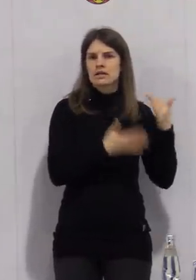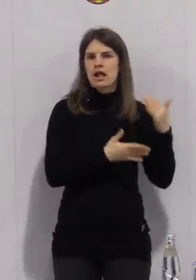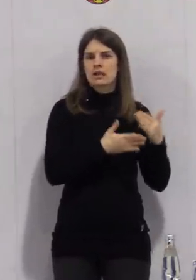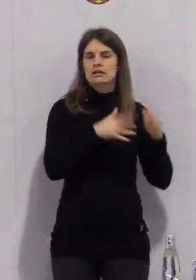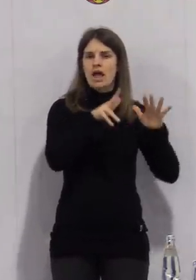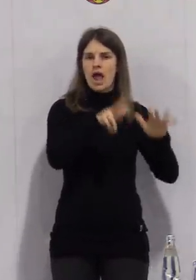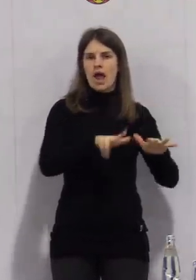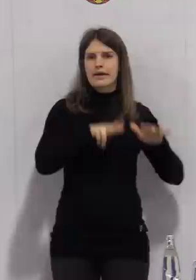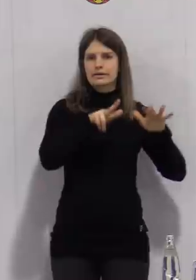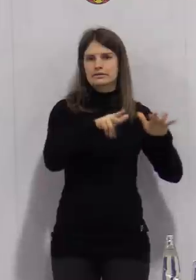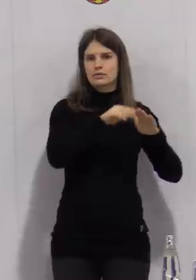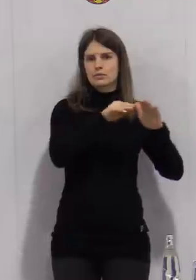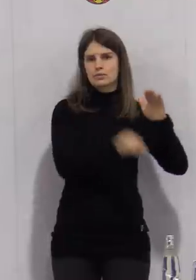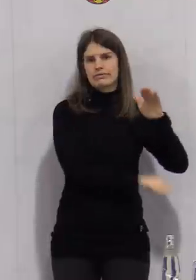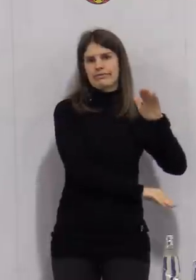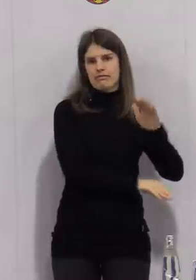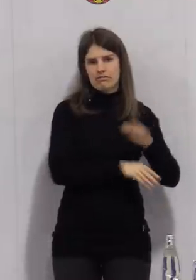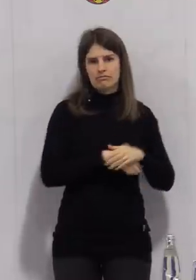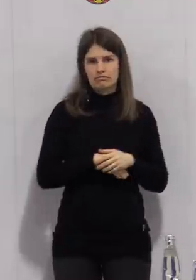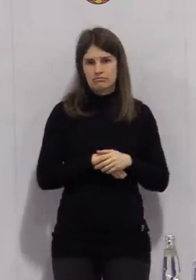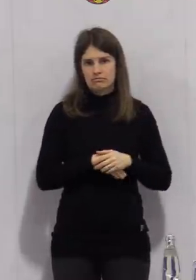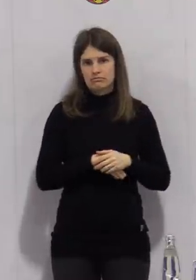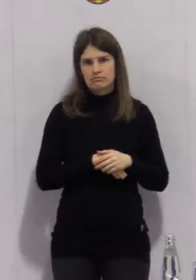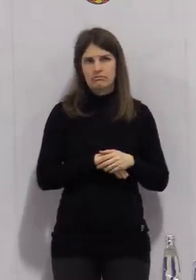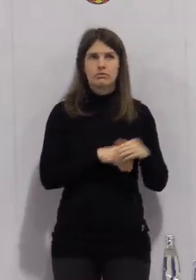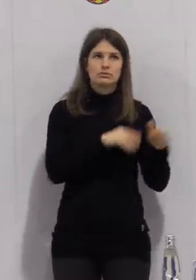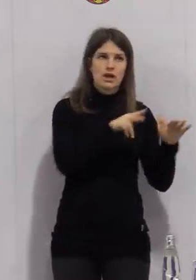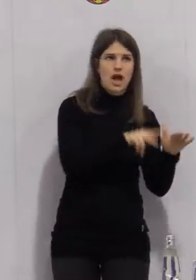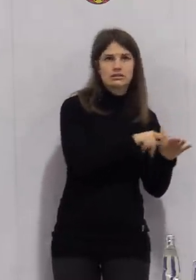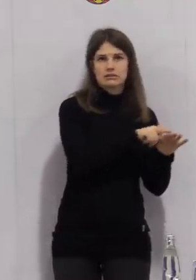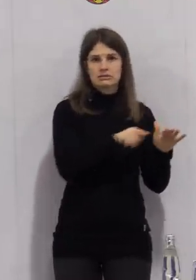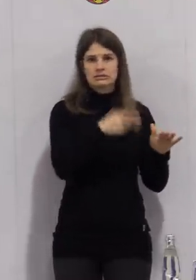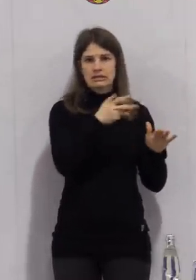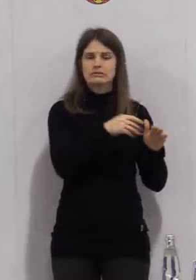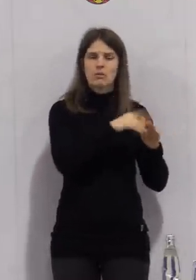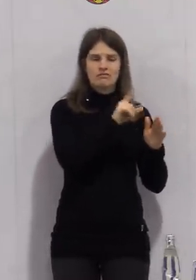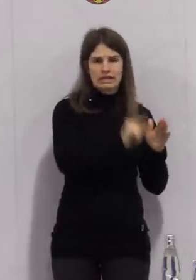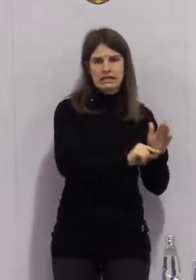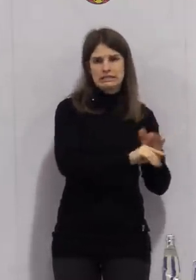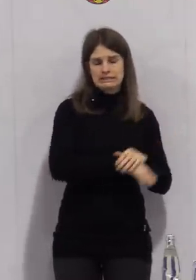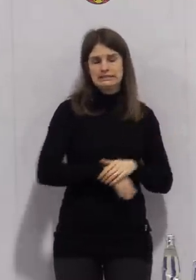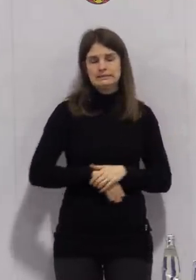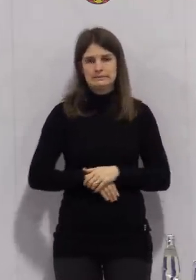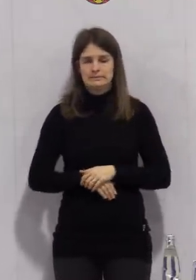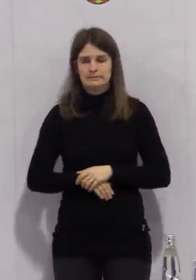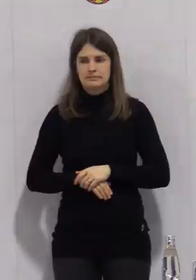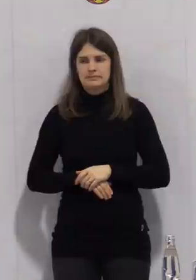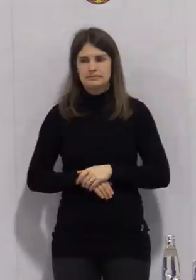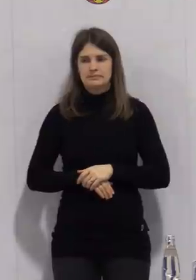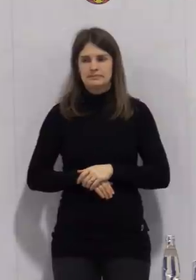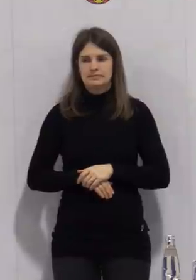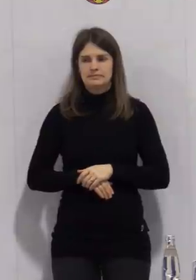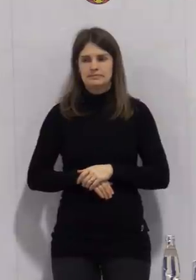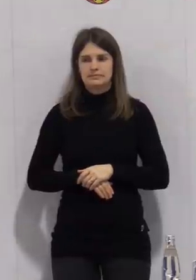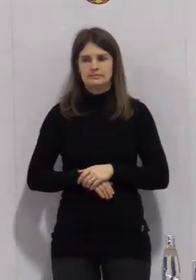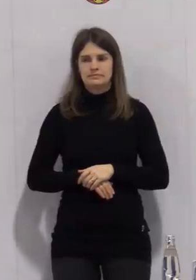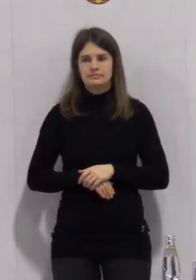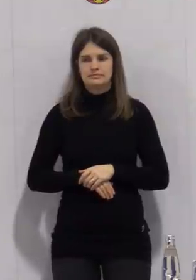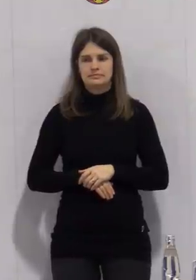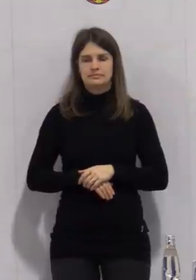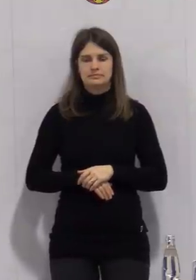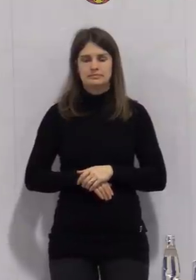die unter 18-Jährigen und die zwischen 18 und 30 Jahre alten. Wo